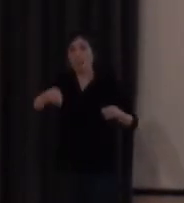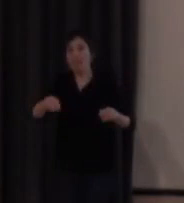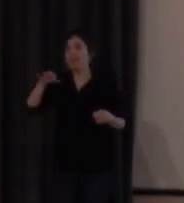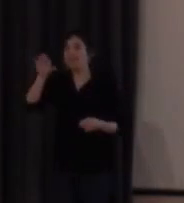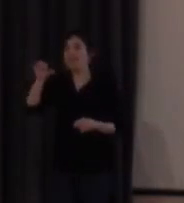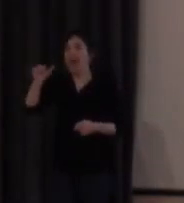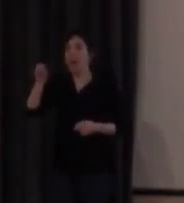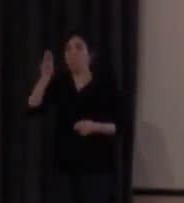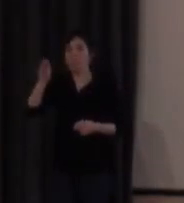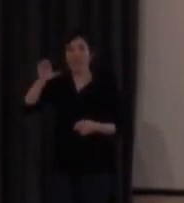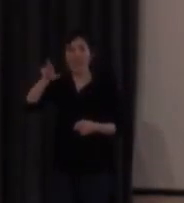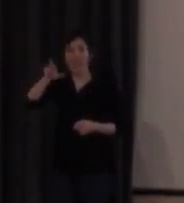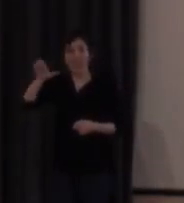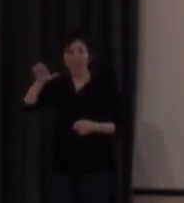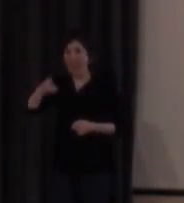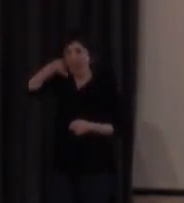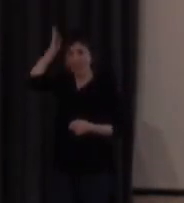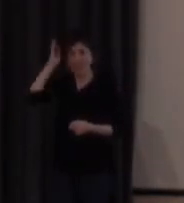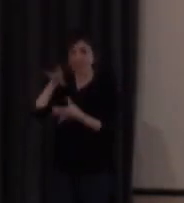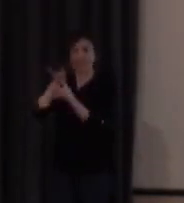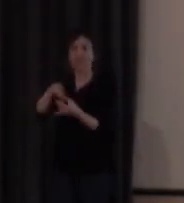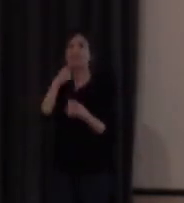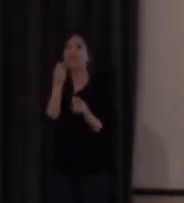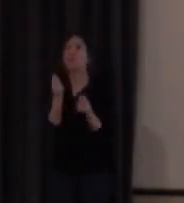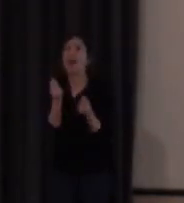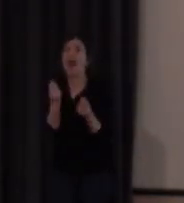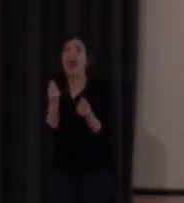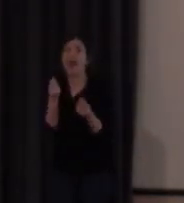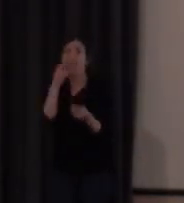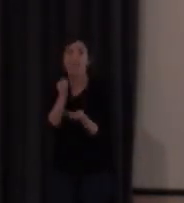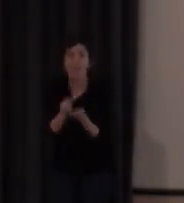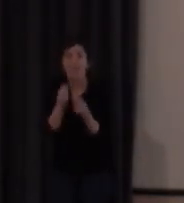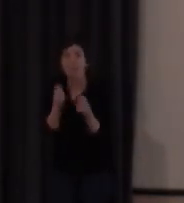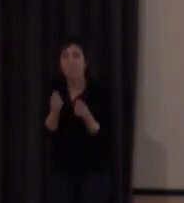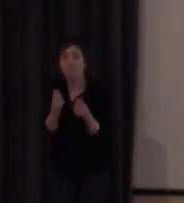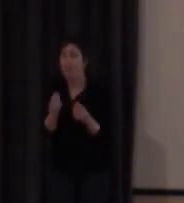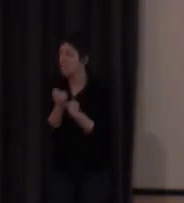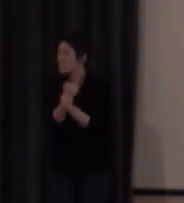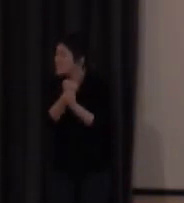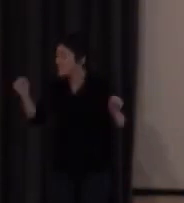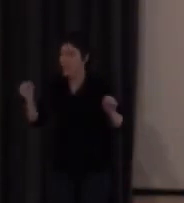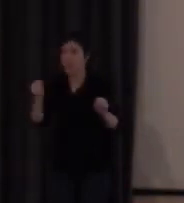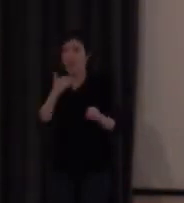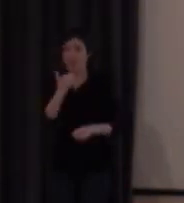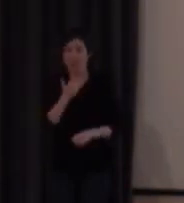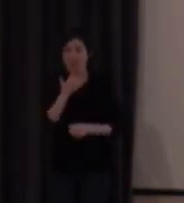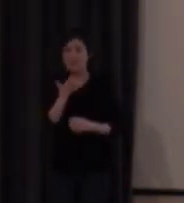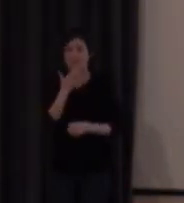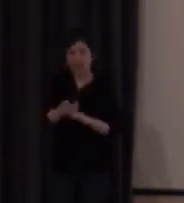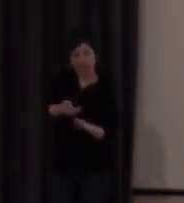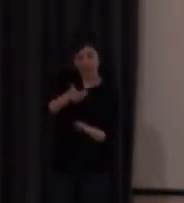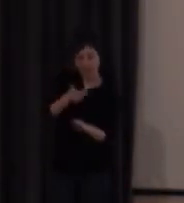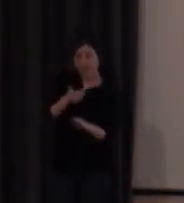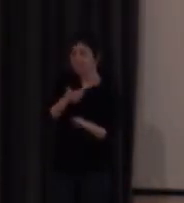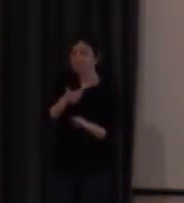hemos podido saborear. ¿Por qué digo esto? Difícilmente alguien puede llegar a saber, a conocer algo que no le entra